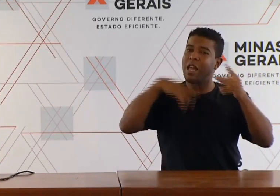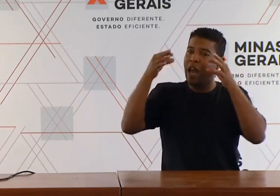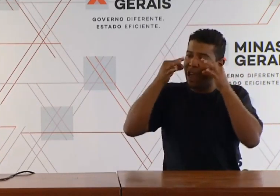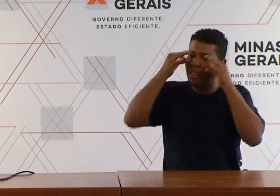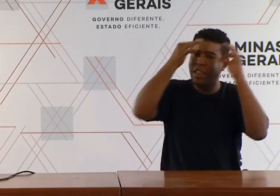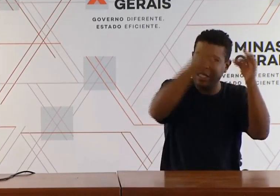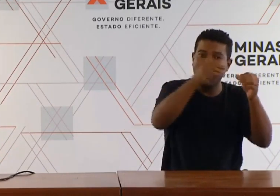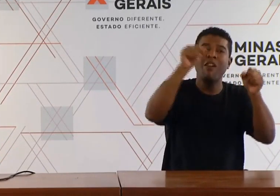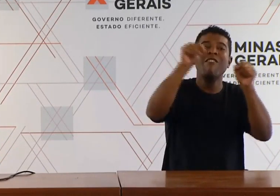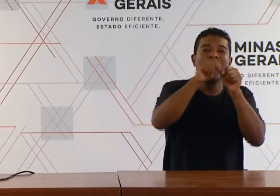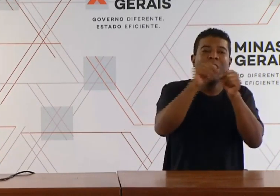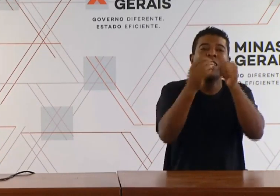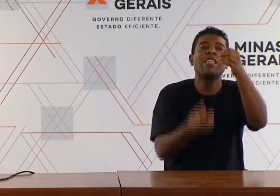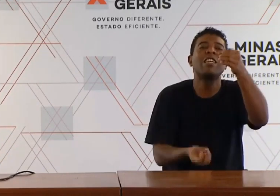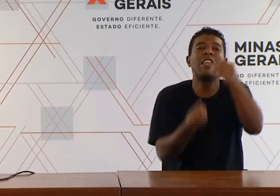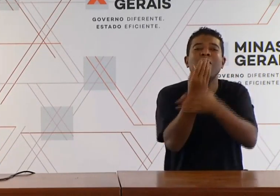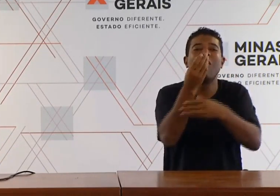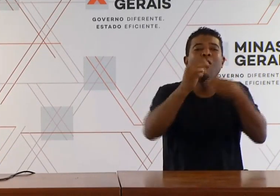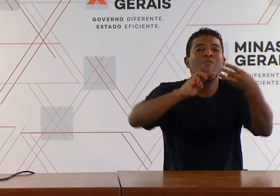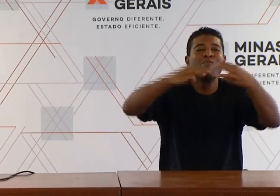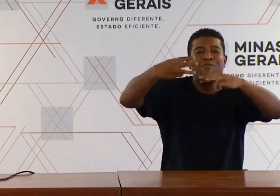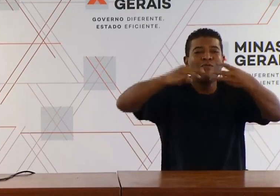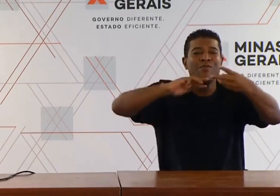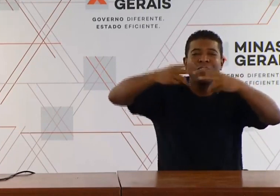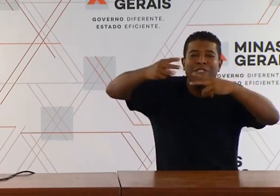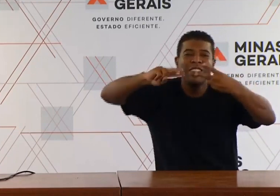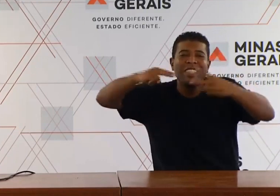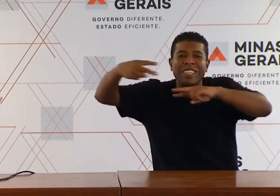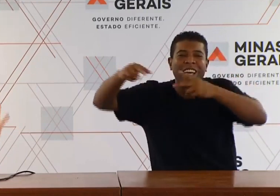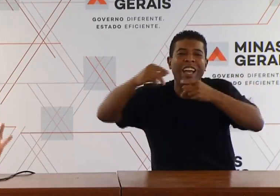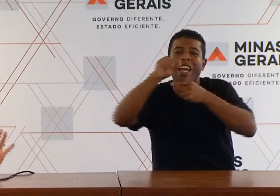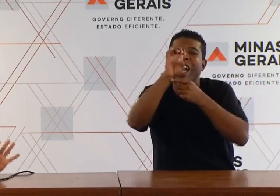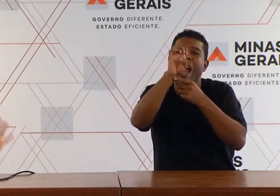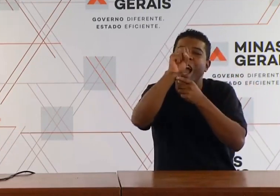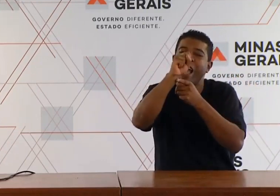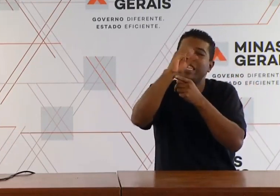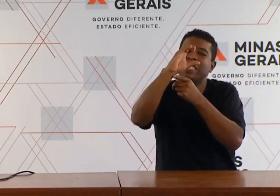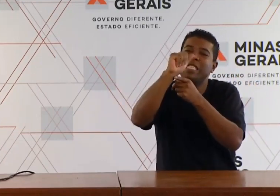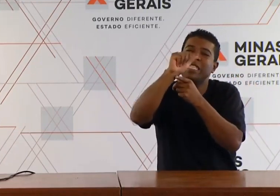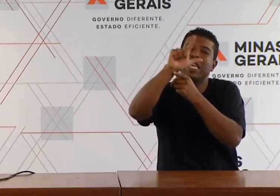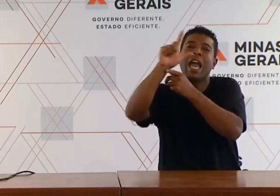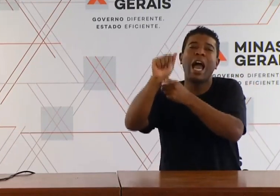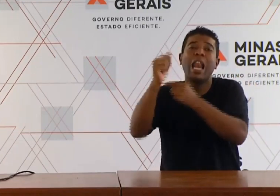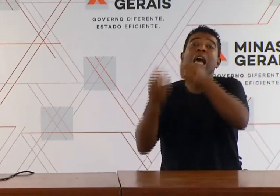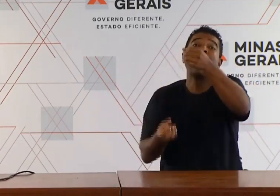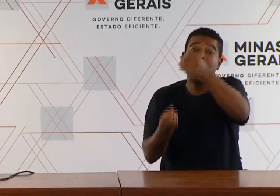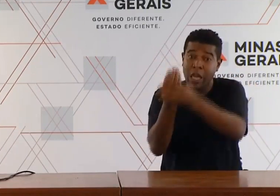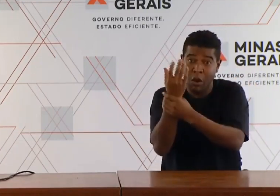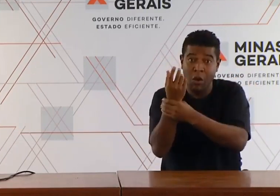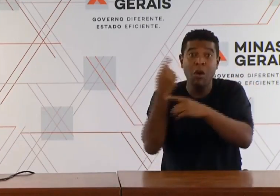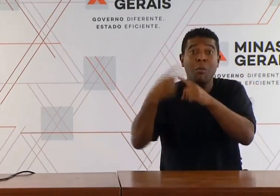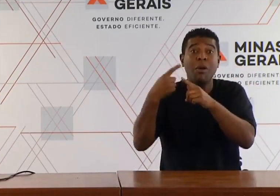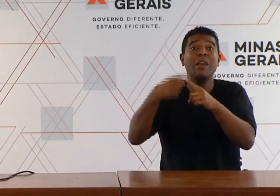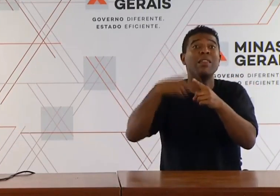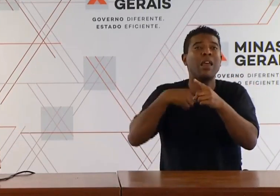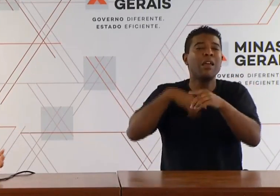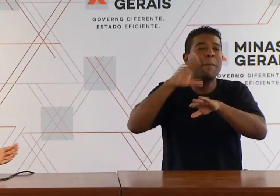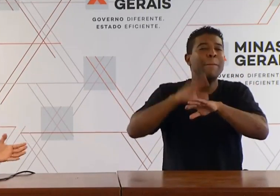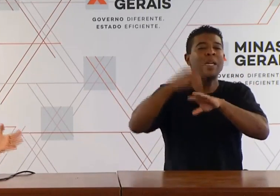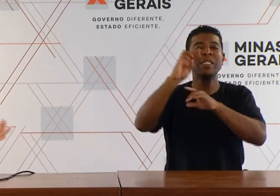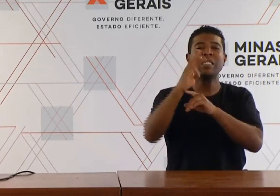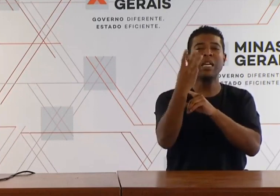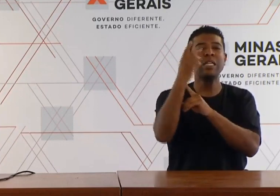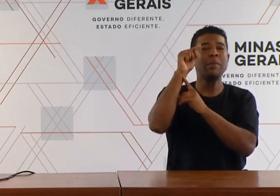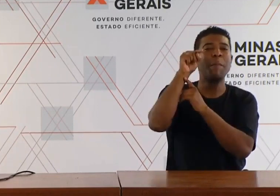foram todas construídas de forma muito cuidadosa por cada um dos nossos mais de 3.600 diretores da rede.